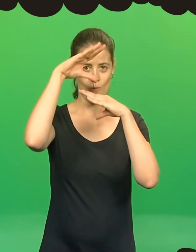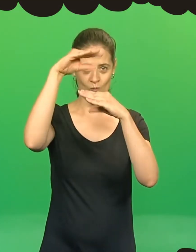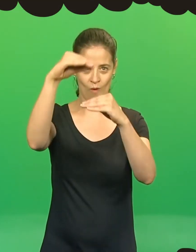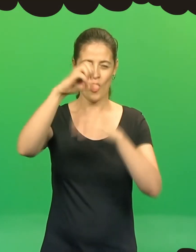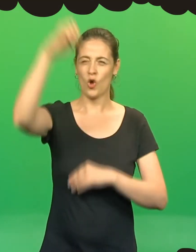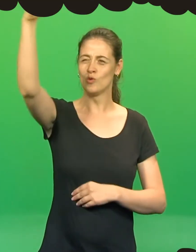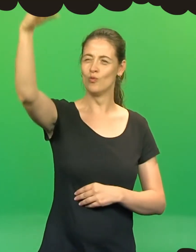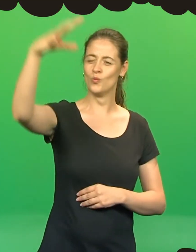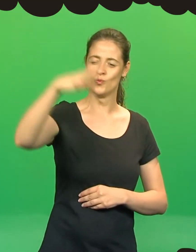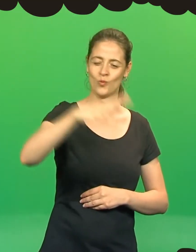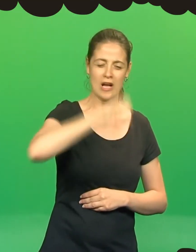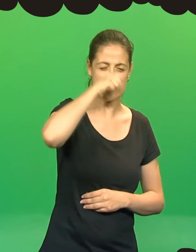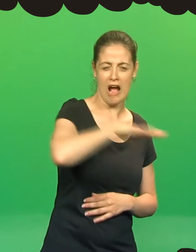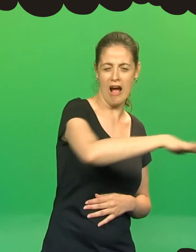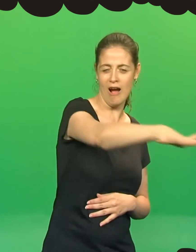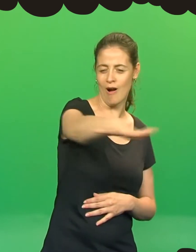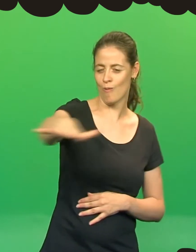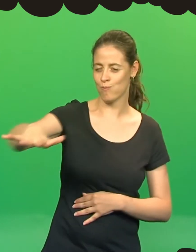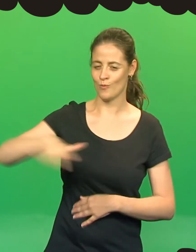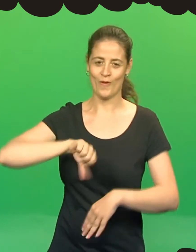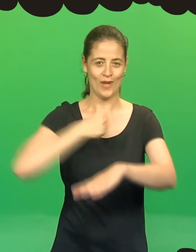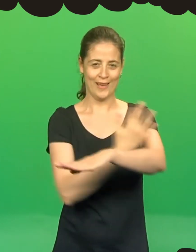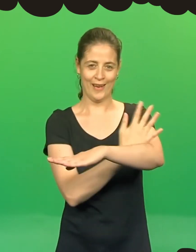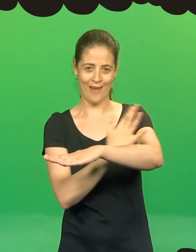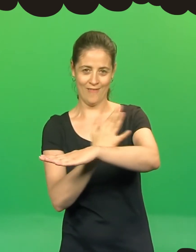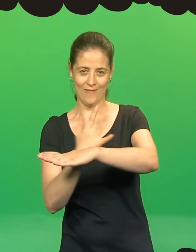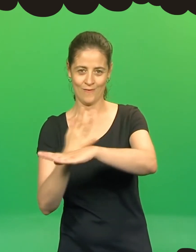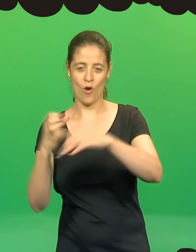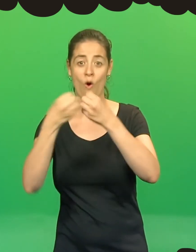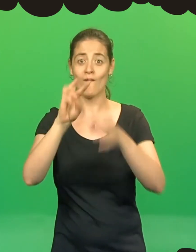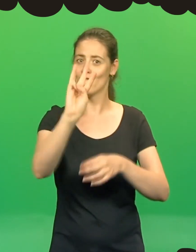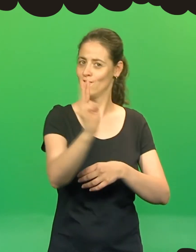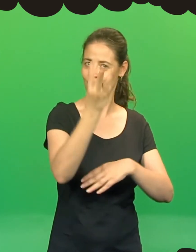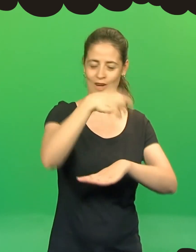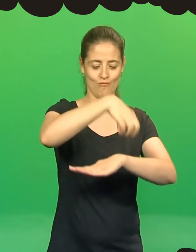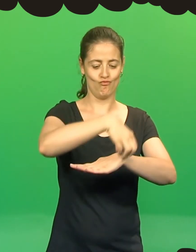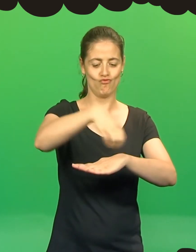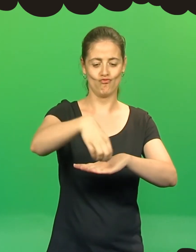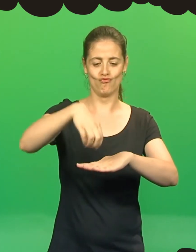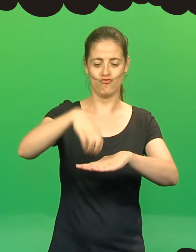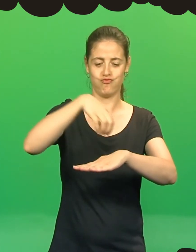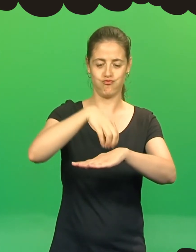A luz do luar, três pequenos ovos descansavam sobre a relva verde dos campos.